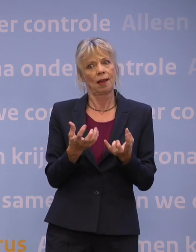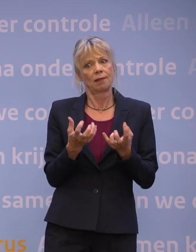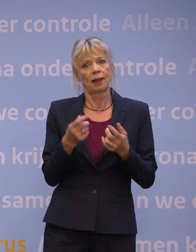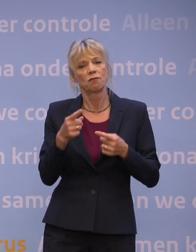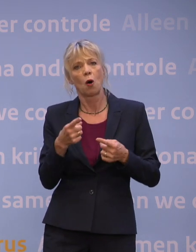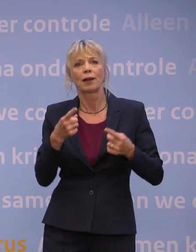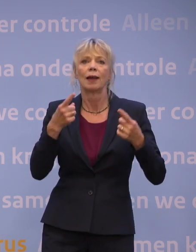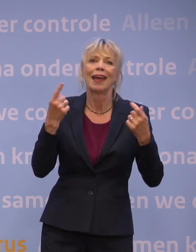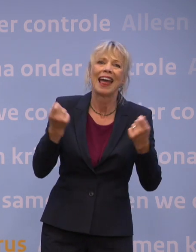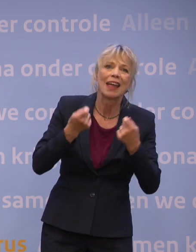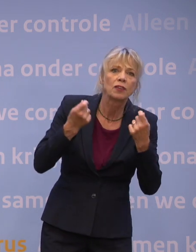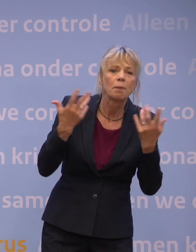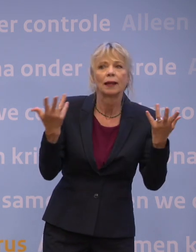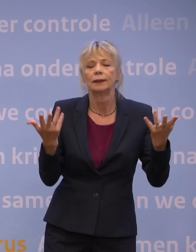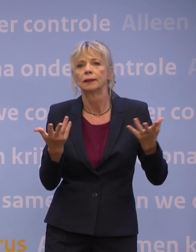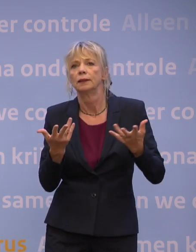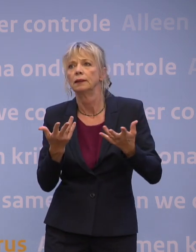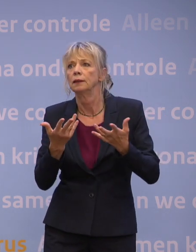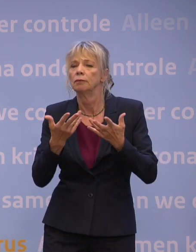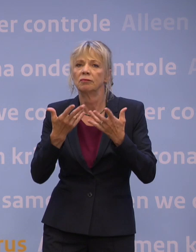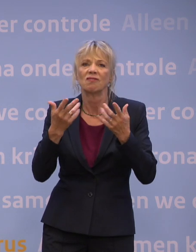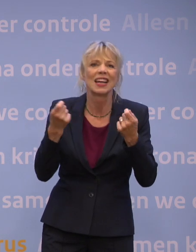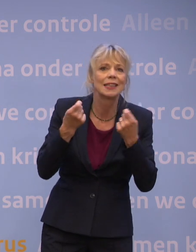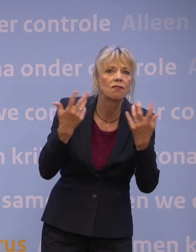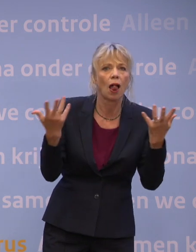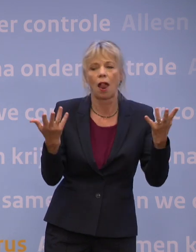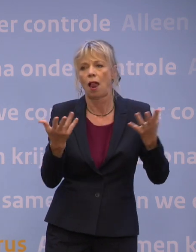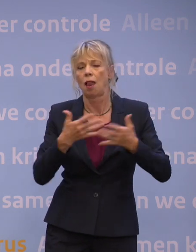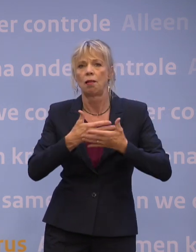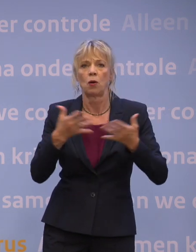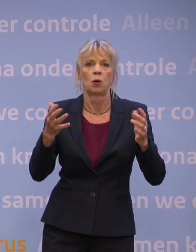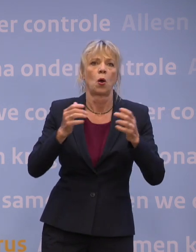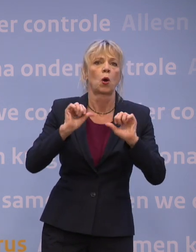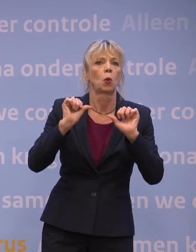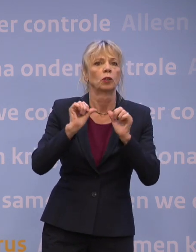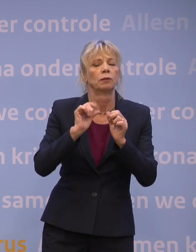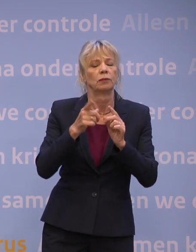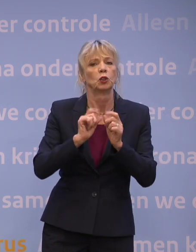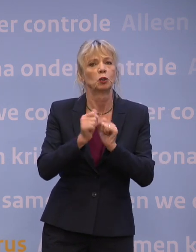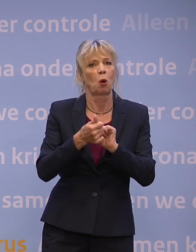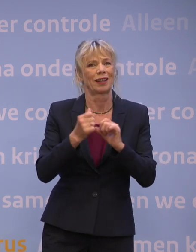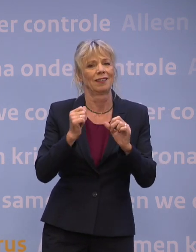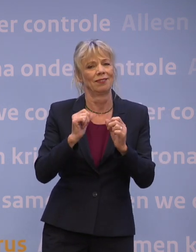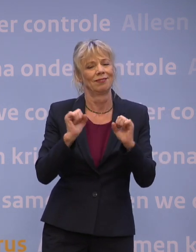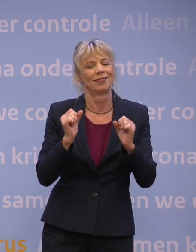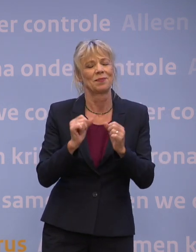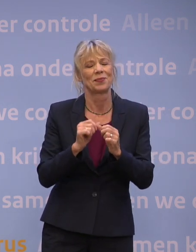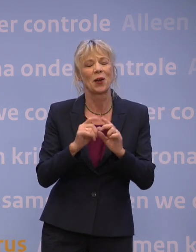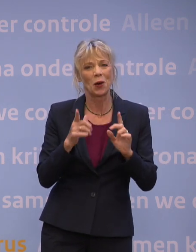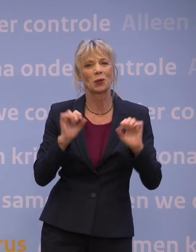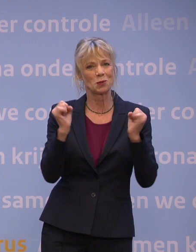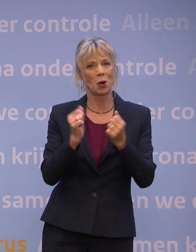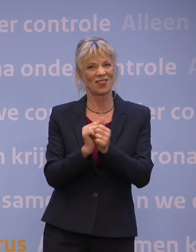festivals en grote sportwedstrijden. Maar vanaf zaterdag 26 juni kunnen in principe